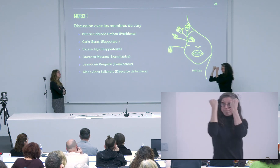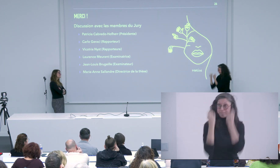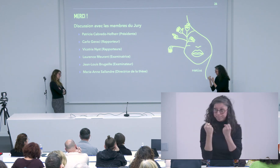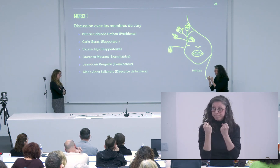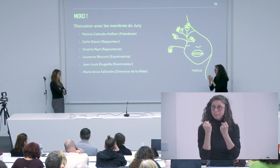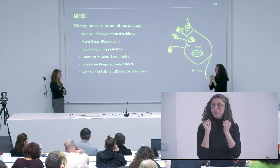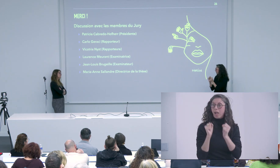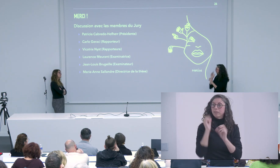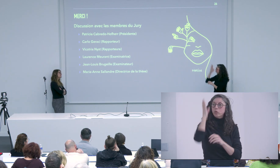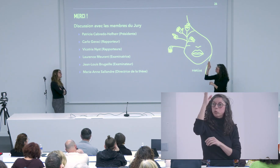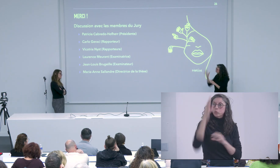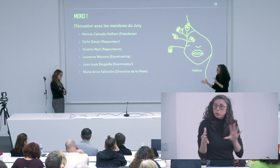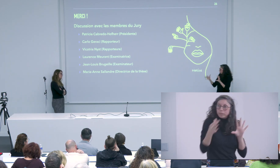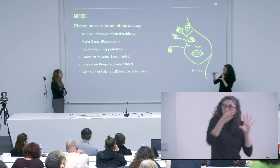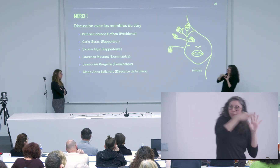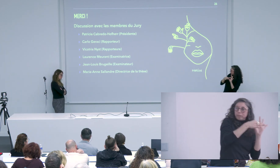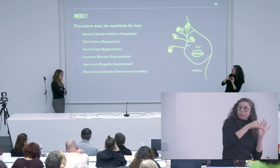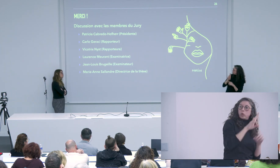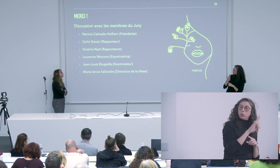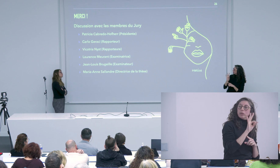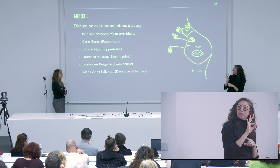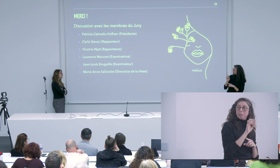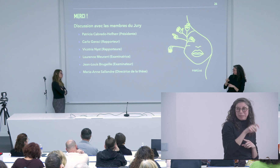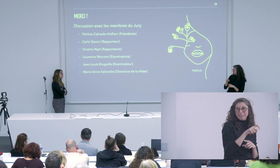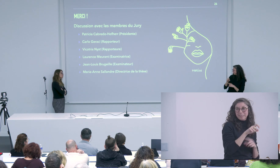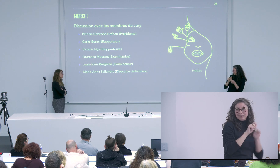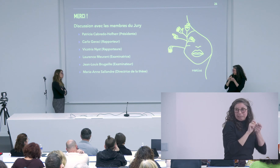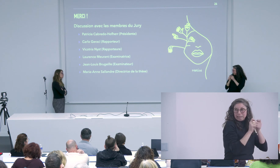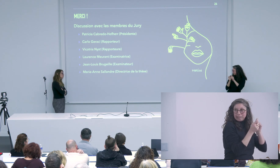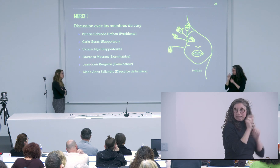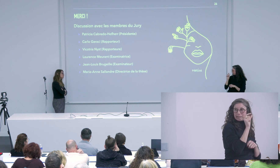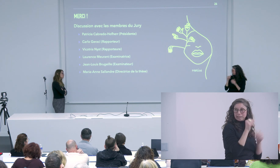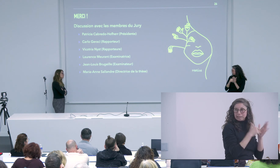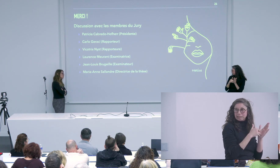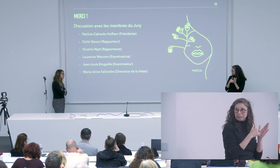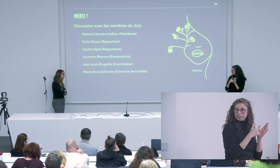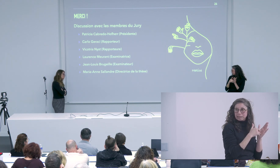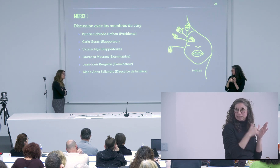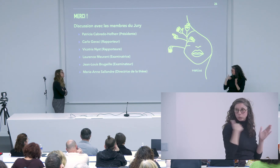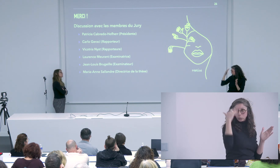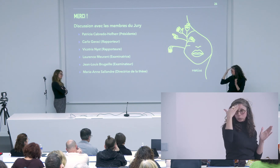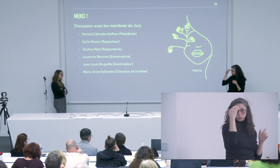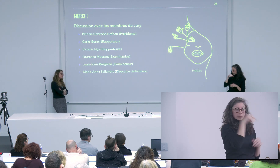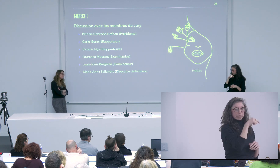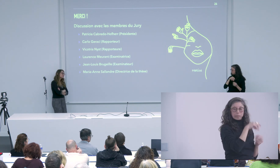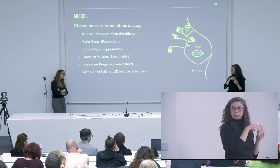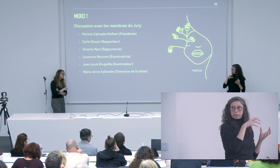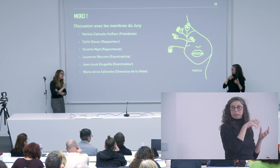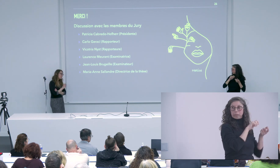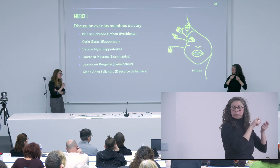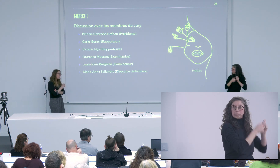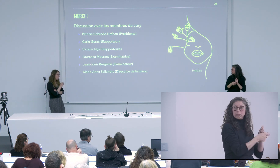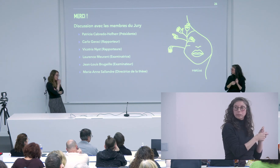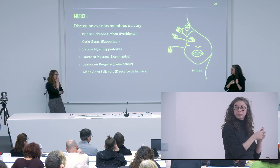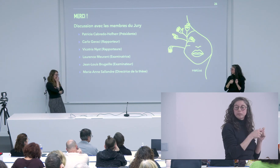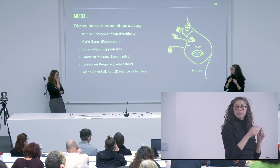et je voulais vraiment asseoir ce statut du L pour justement les faire se rejoindre les UT et peut-être modifier un petit